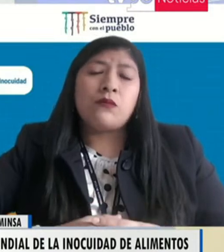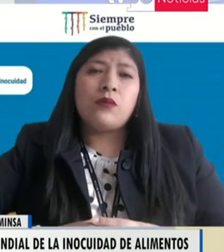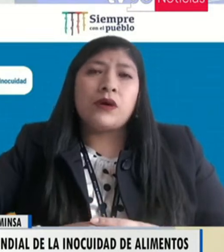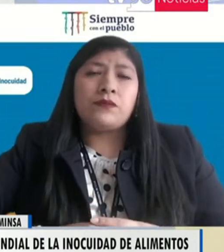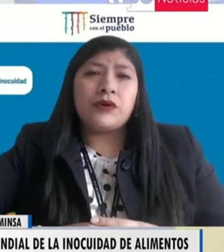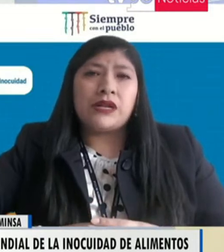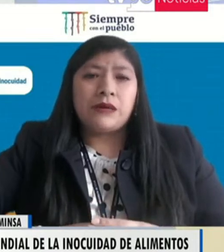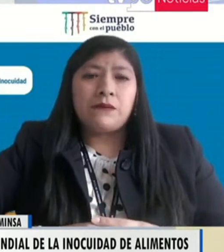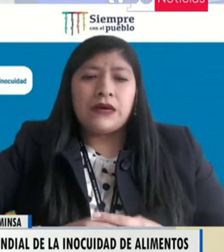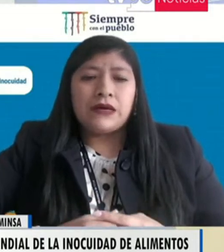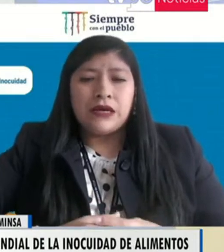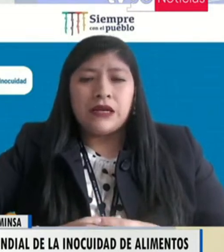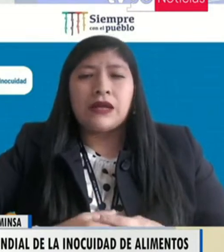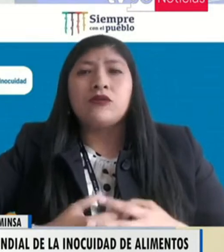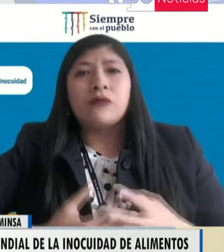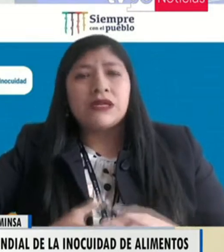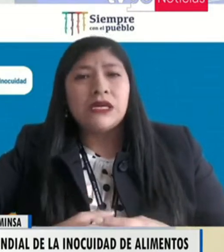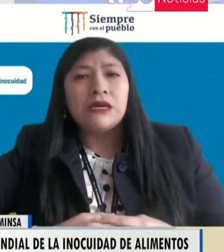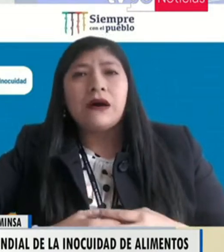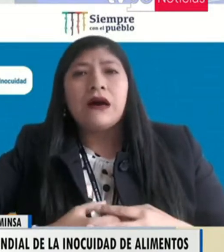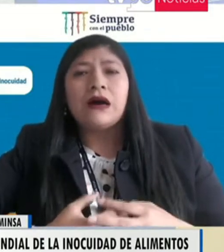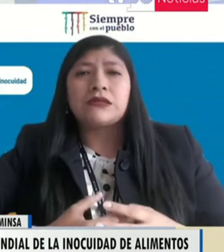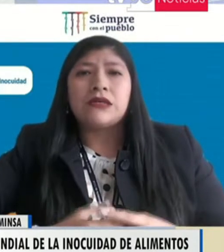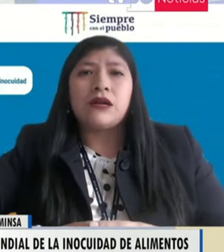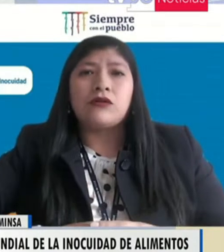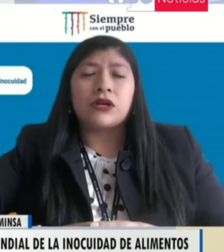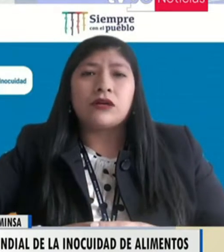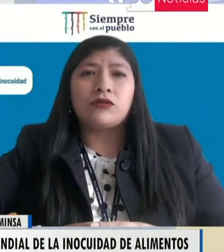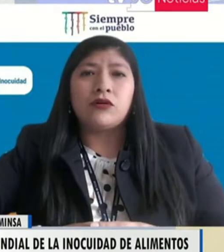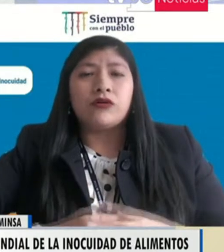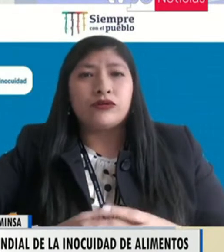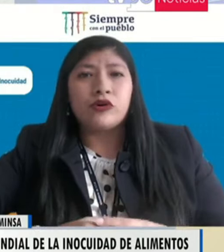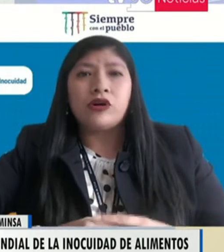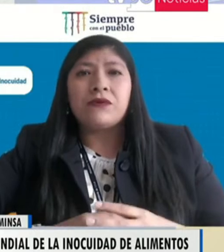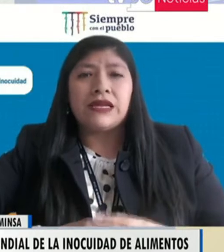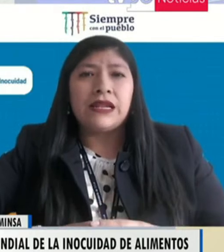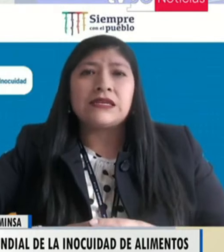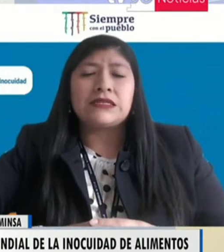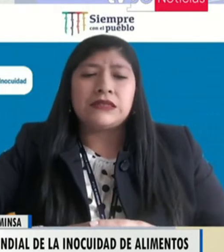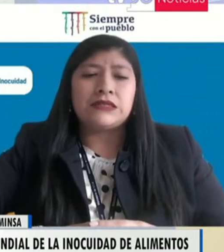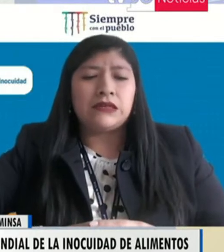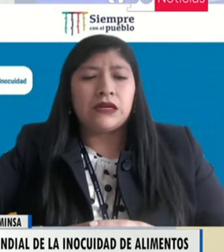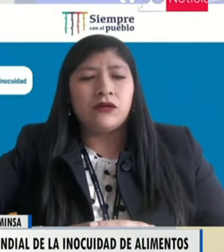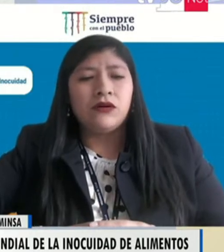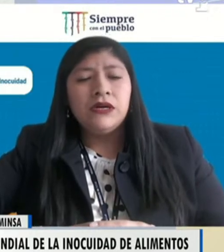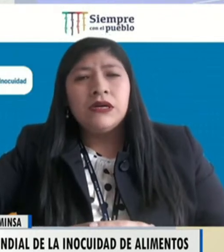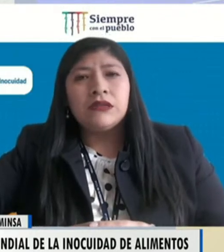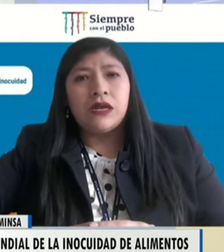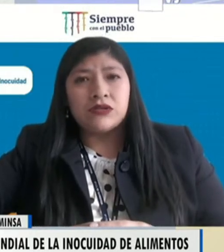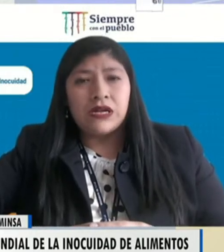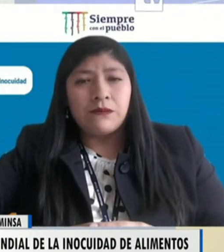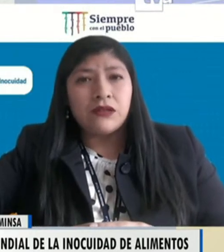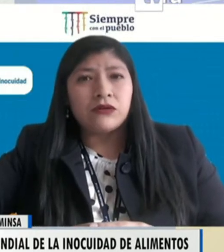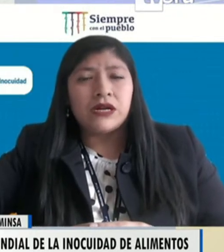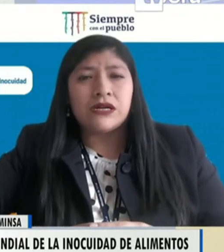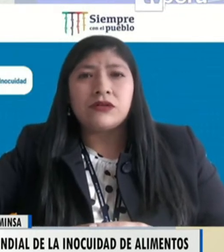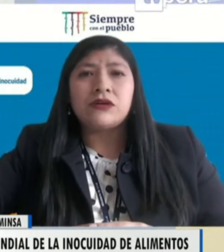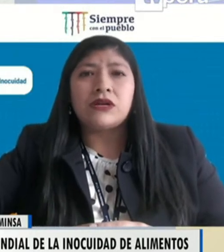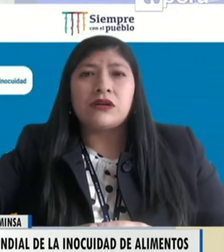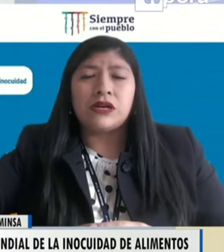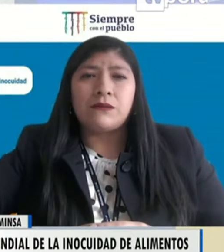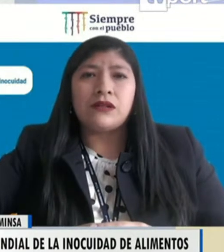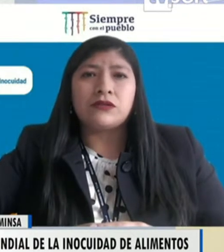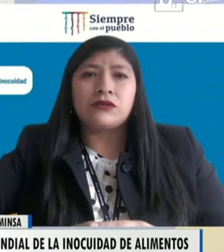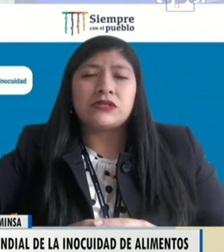nosotros velamos pues por el tema de la normativa, hacer el correcto control, vigilancia, etcétera, ¿no? De los alimentos